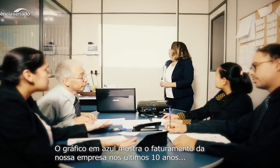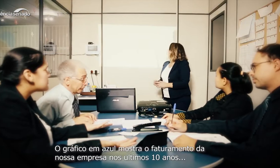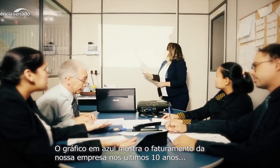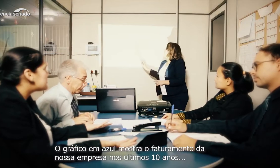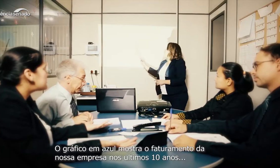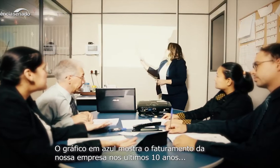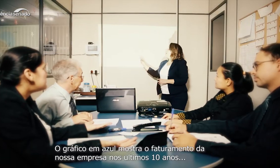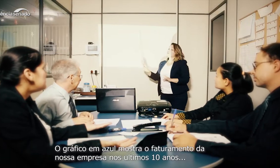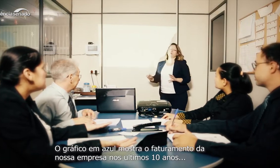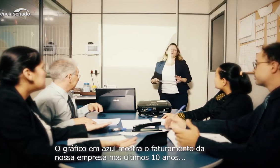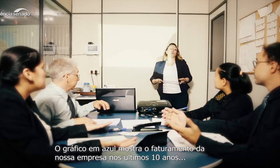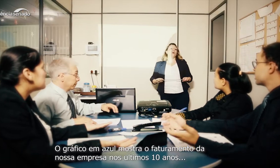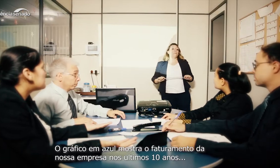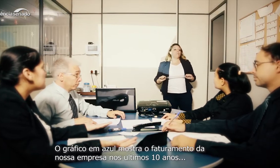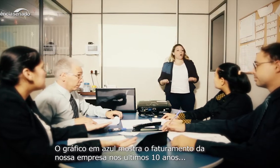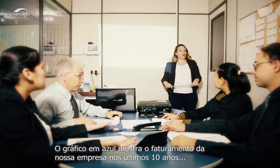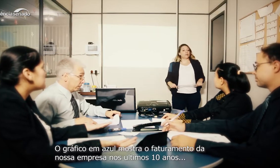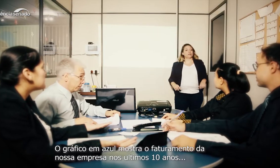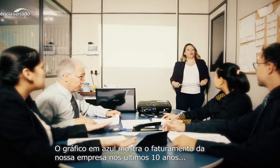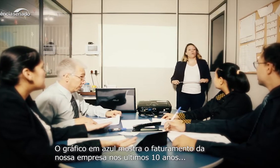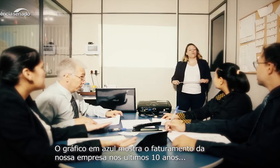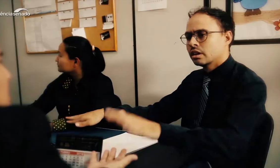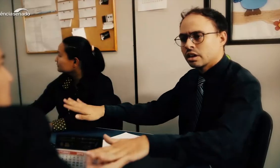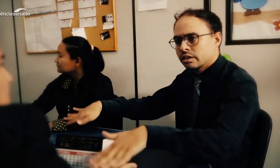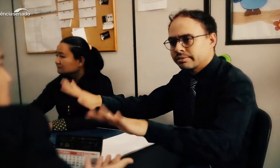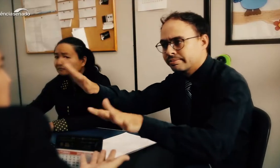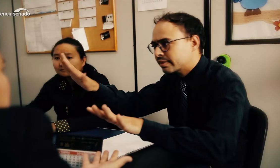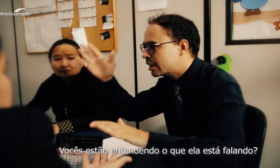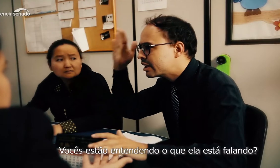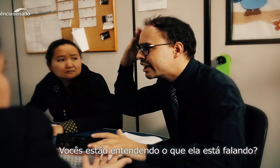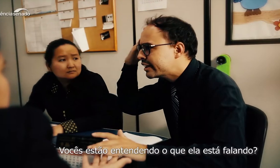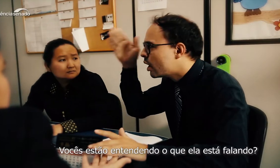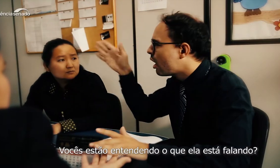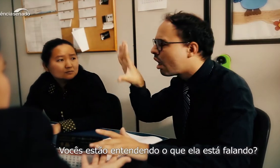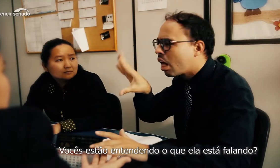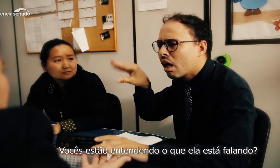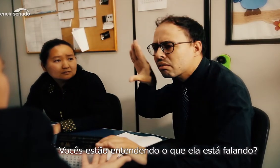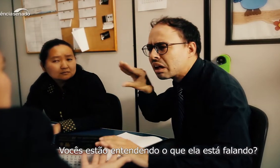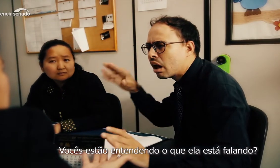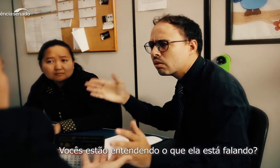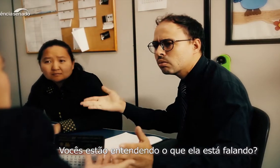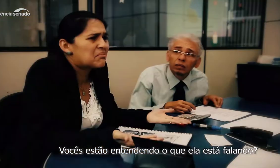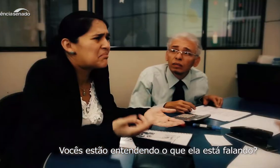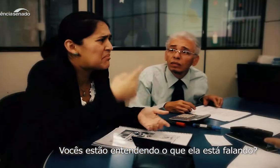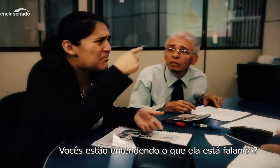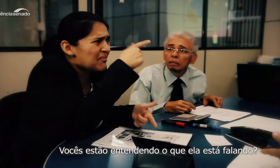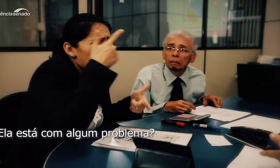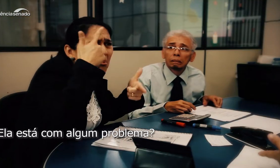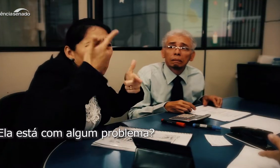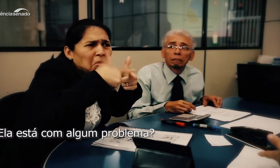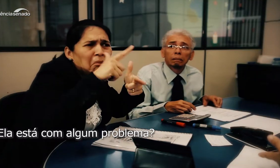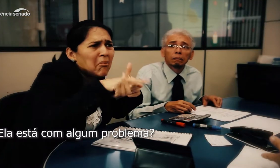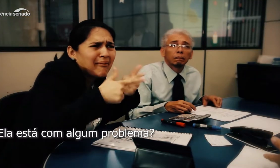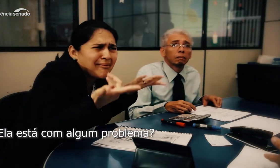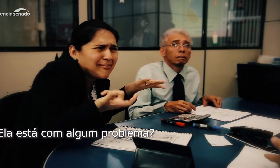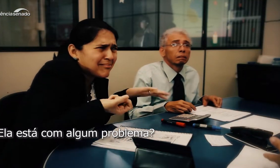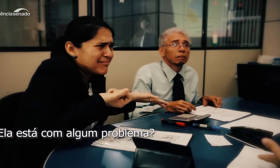O gráfico azul mostra o faturamento da nossa empresa no último 10 anos. E o gráfico